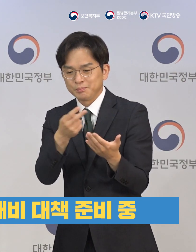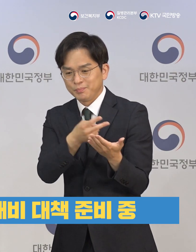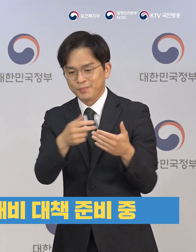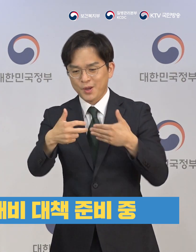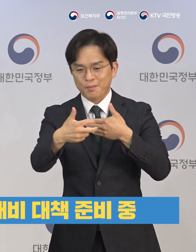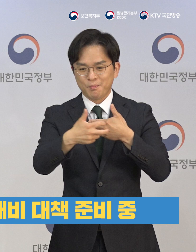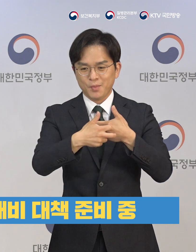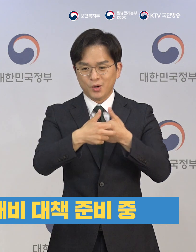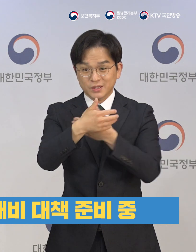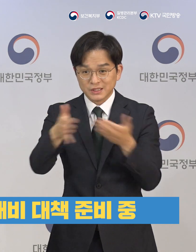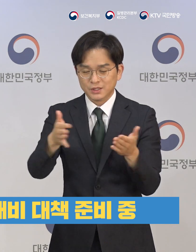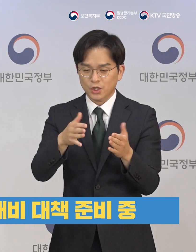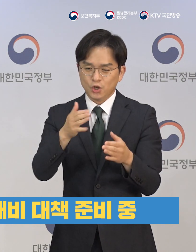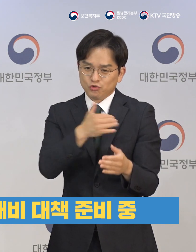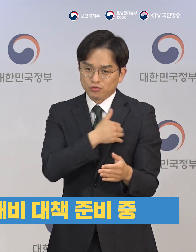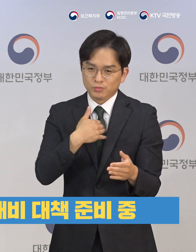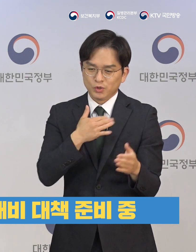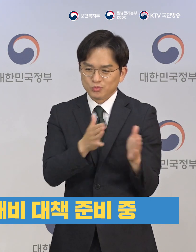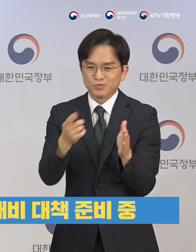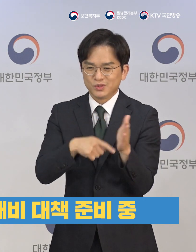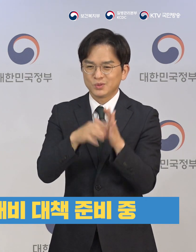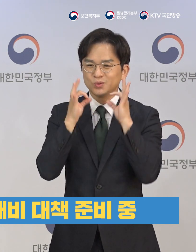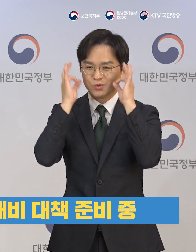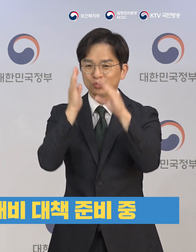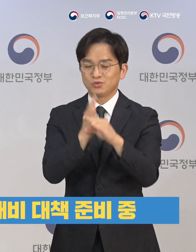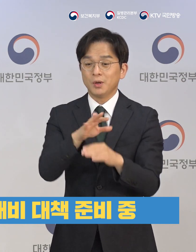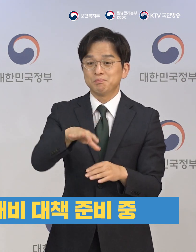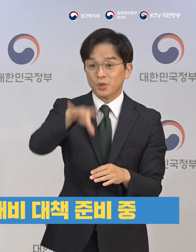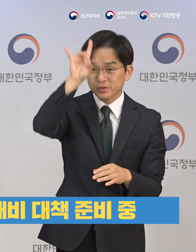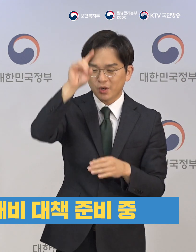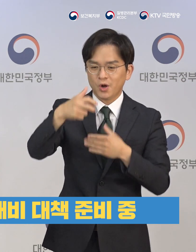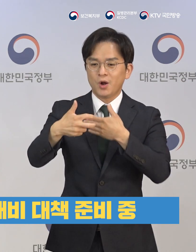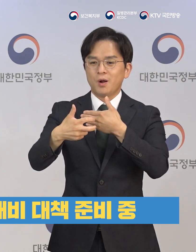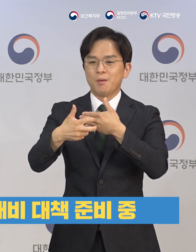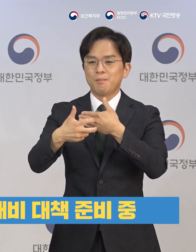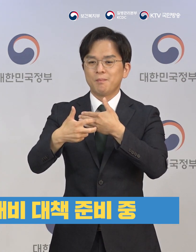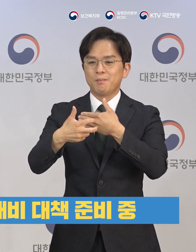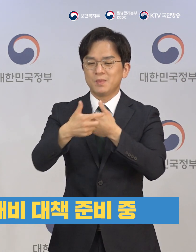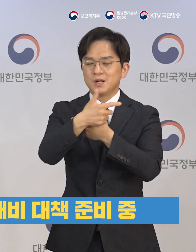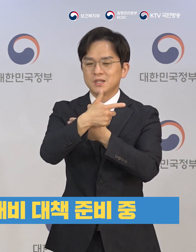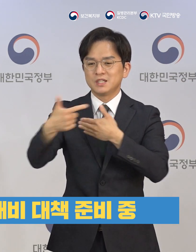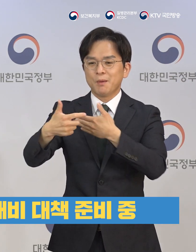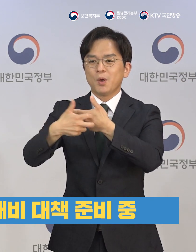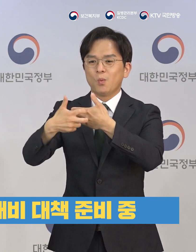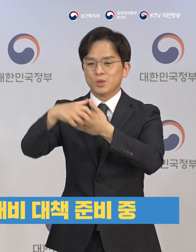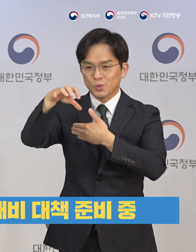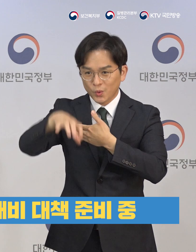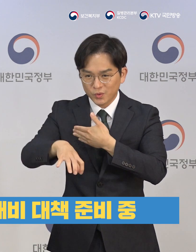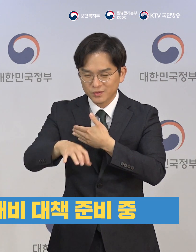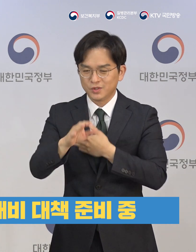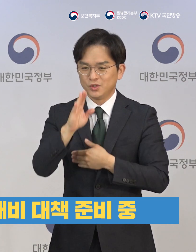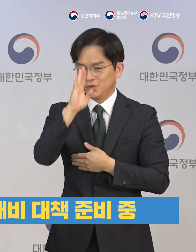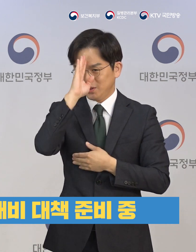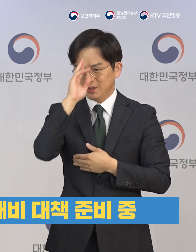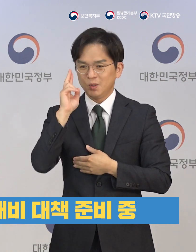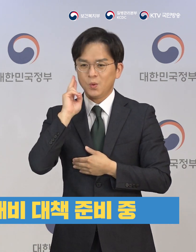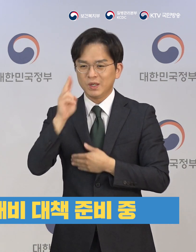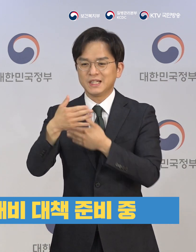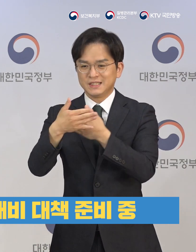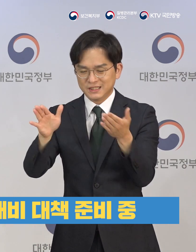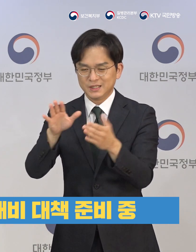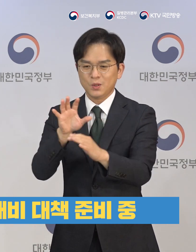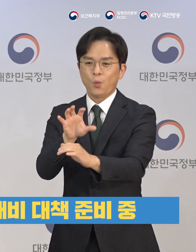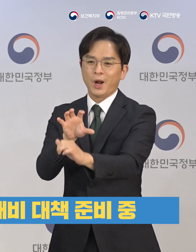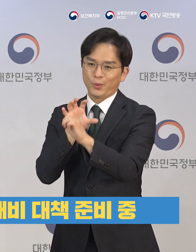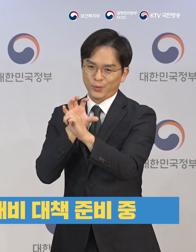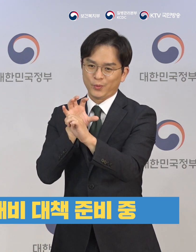해왔습니다만 일단 기존에 있는 중환자 음압병상을 먼저 쓰고 그 다음에 특히 위중환자보다는